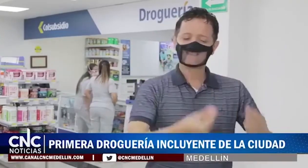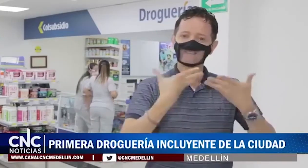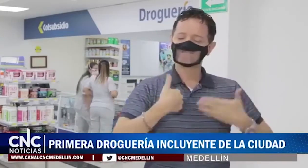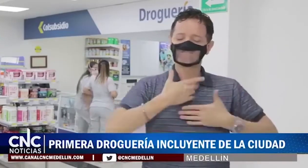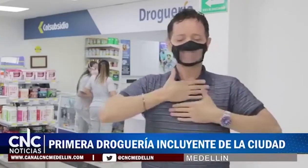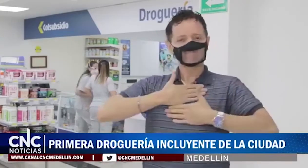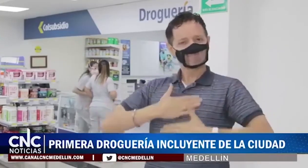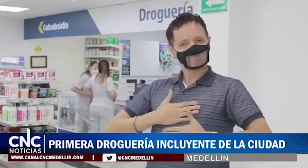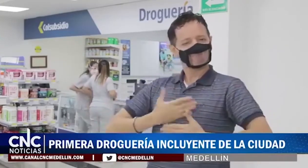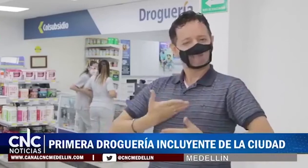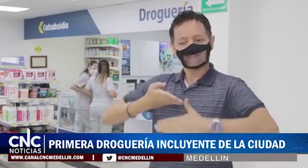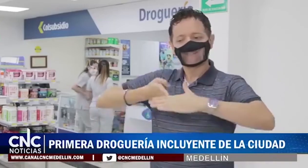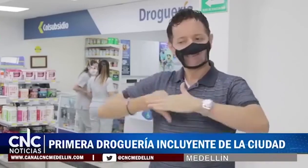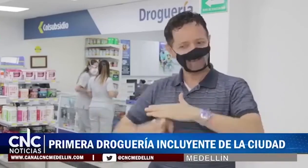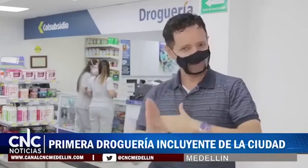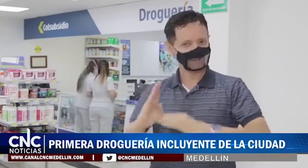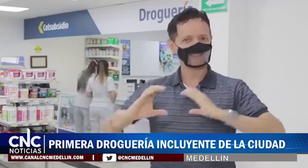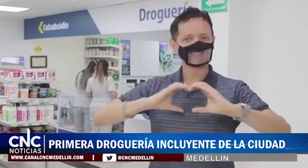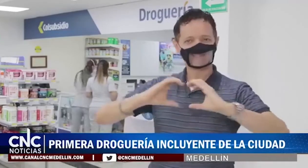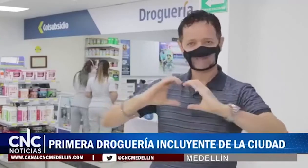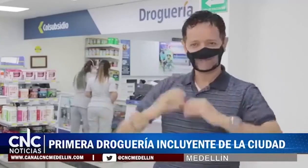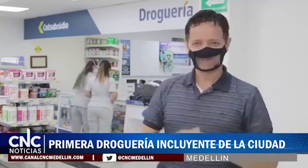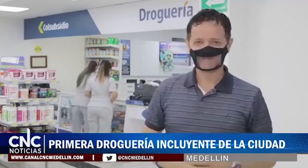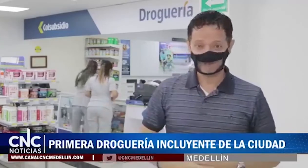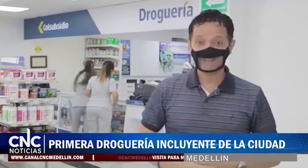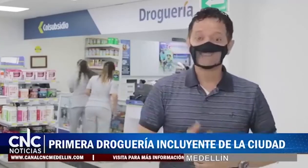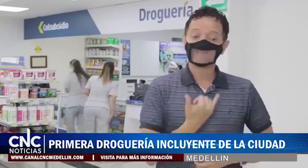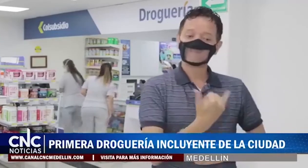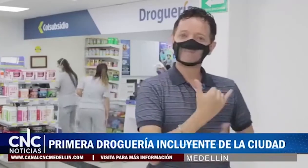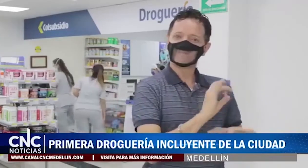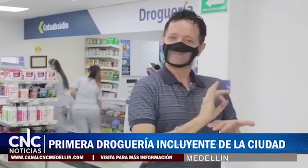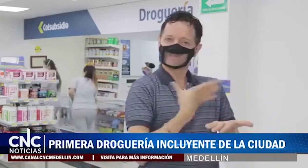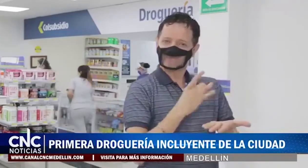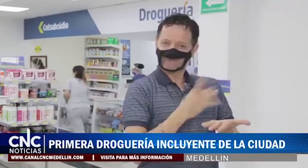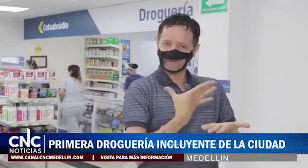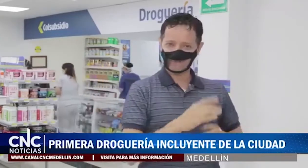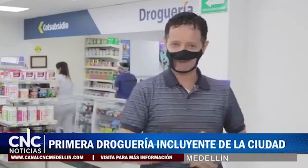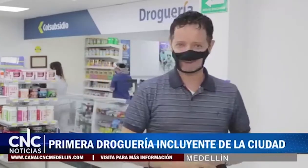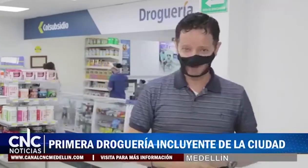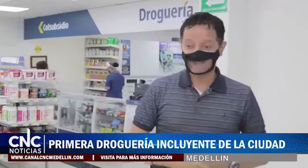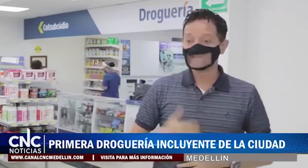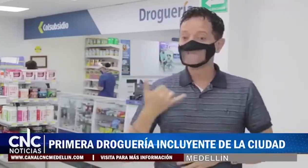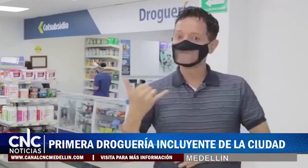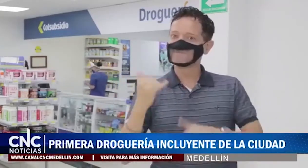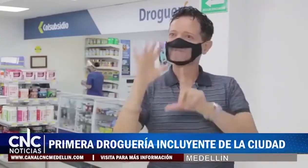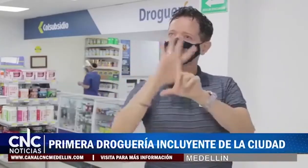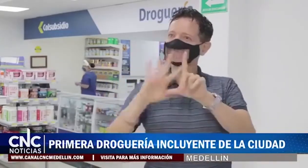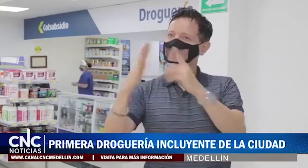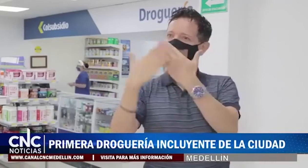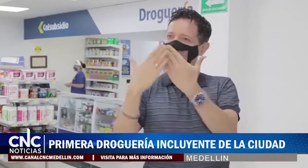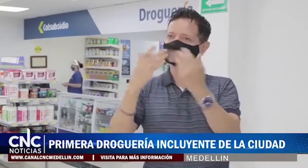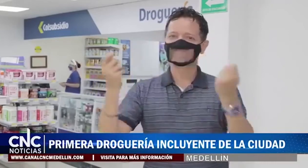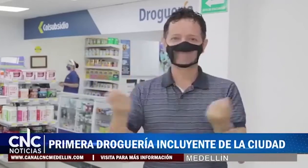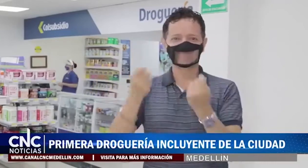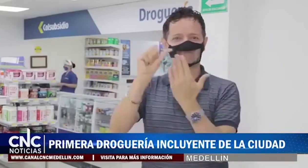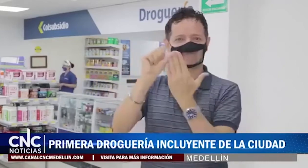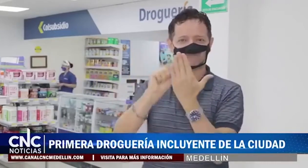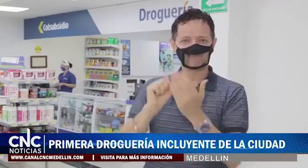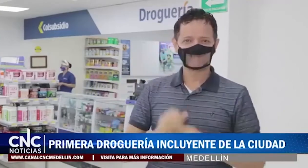y para las demás droguerías de col subsidio. Poder ingresar acá y podernos comunicar la atención que nos dan de forma virtual, cómo